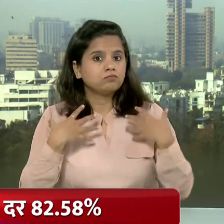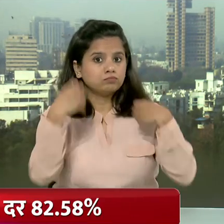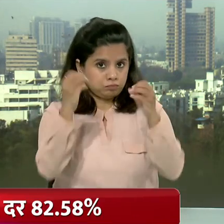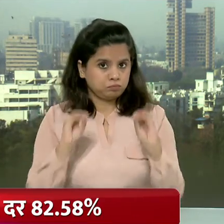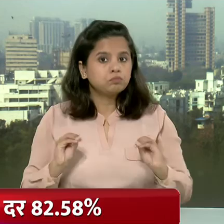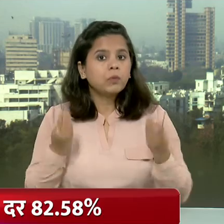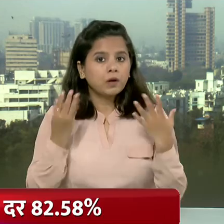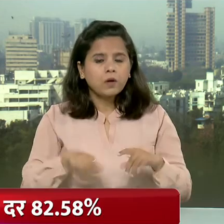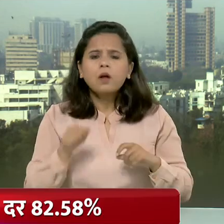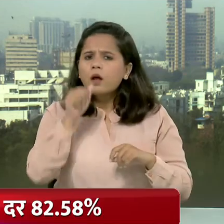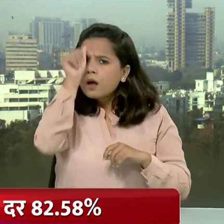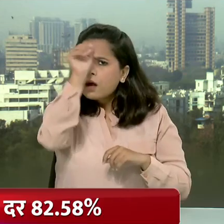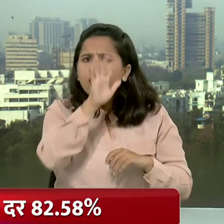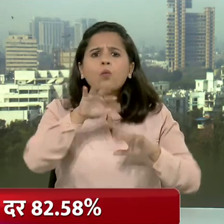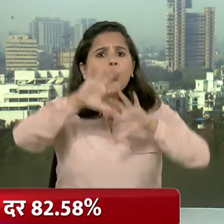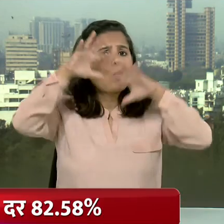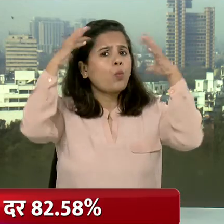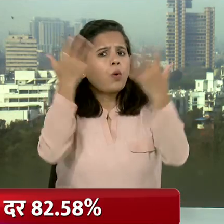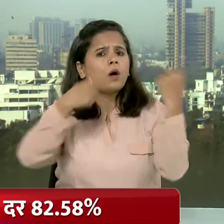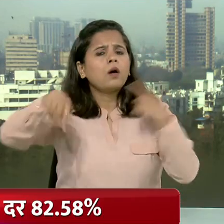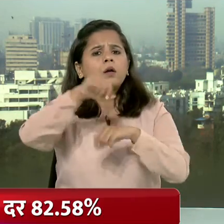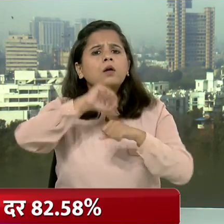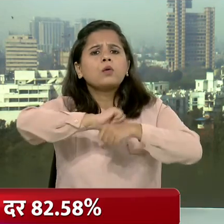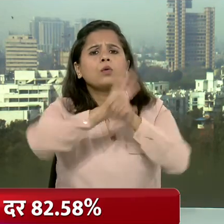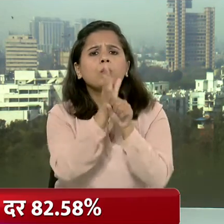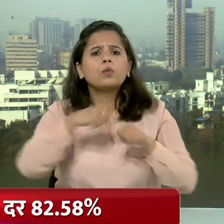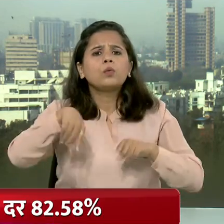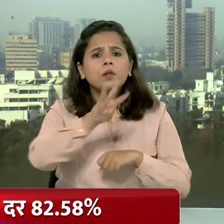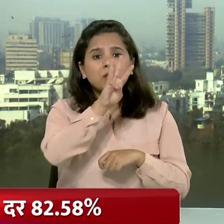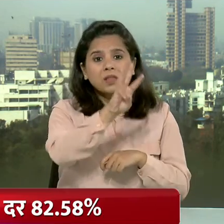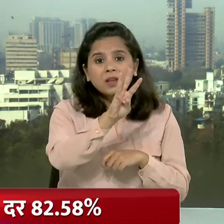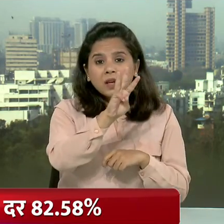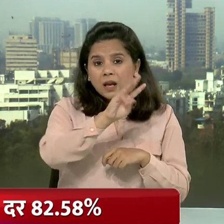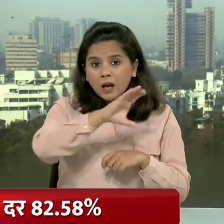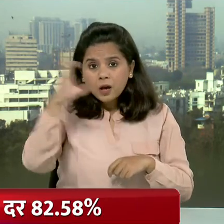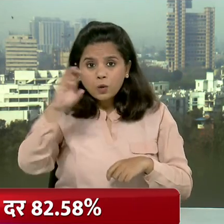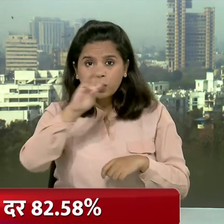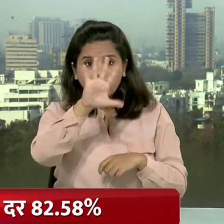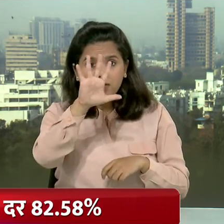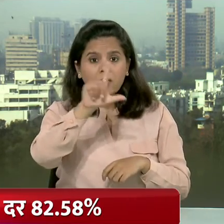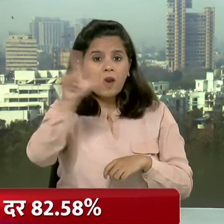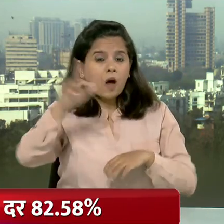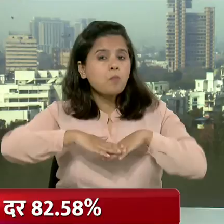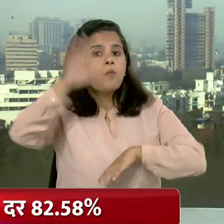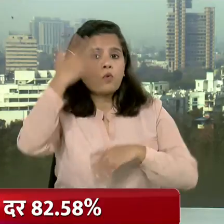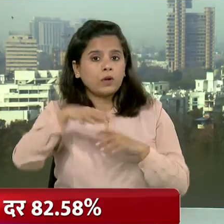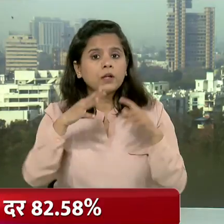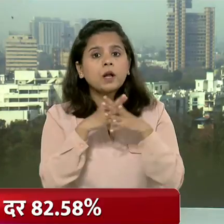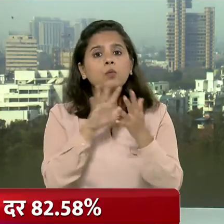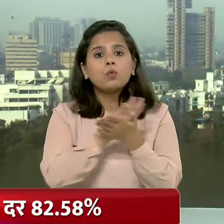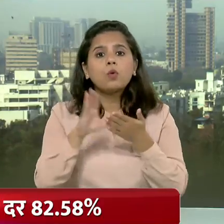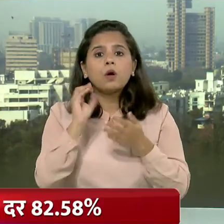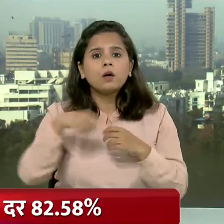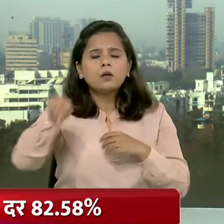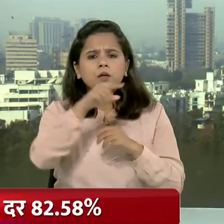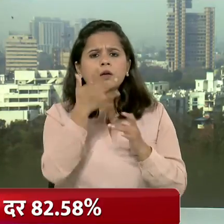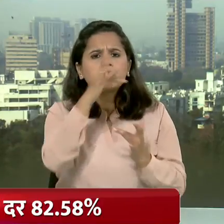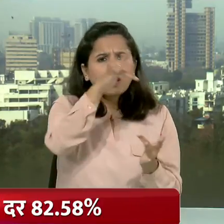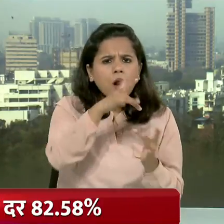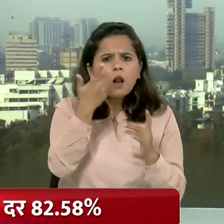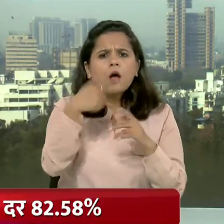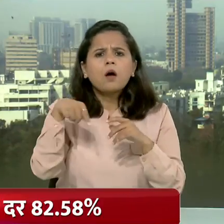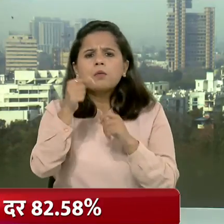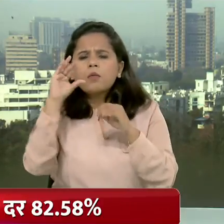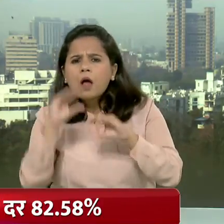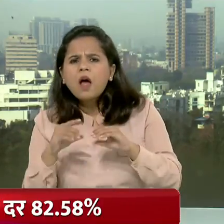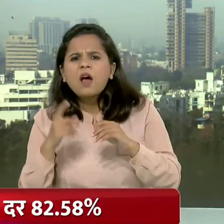स्वस्थ दुनिया भर में करोना मामलों की संख्या 3 करोड 35 लाख के पार दबलो एचो निम्न और मधें आये